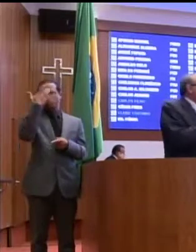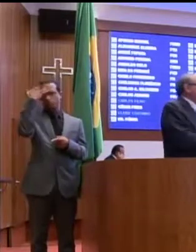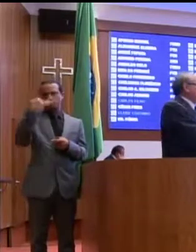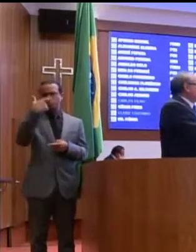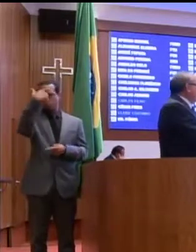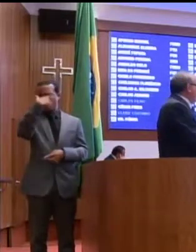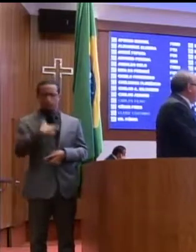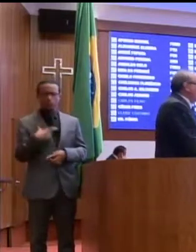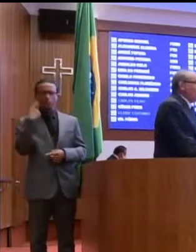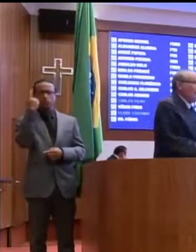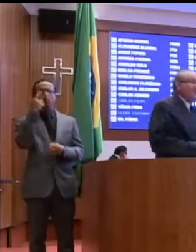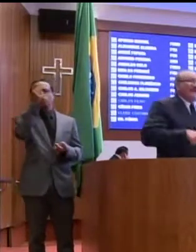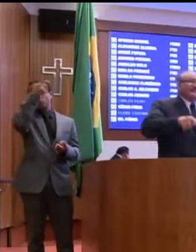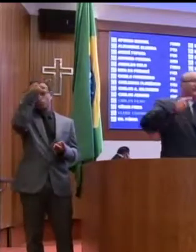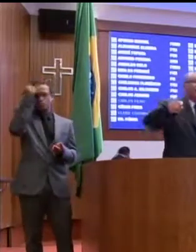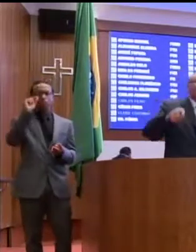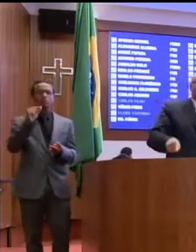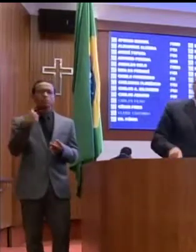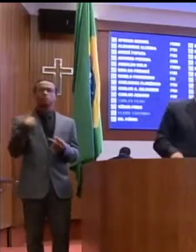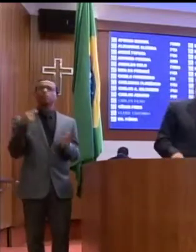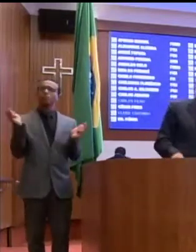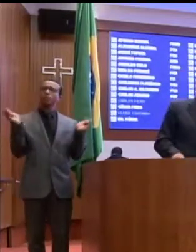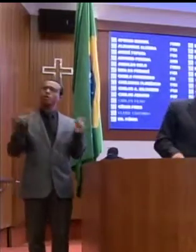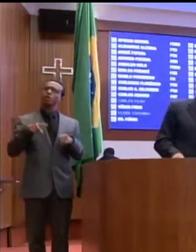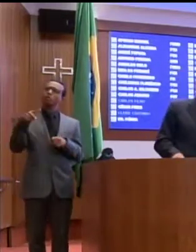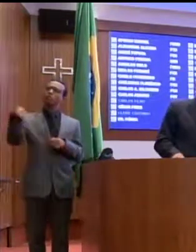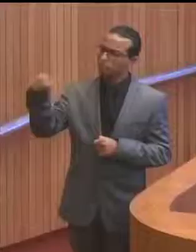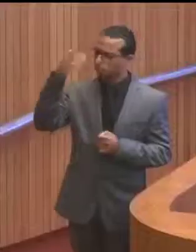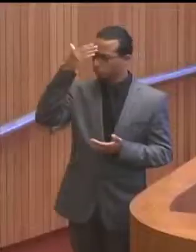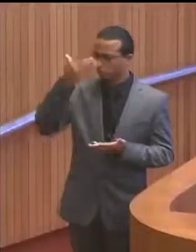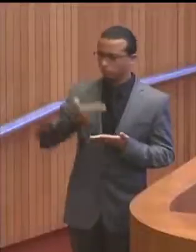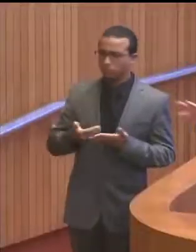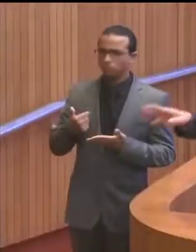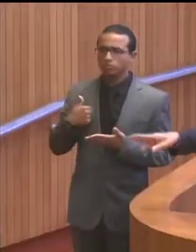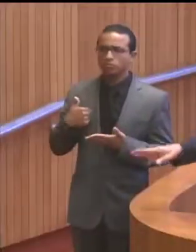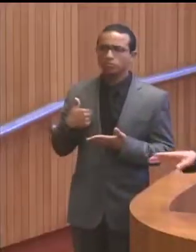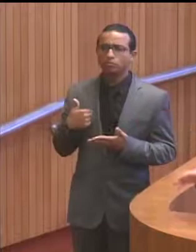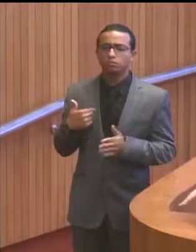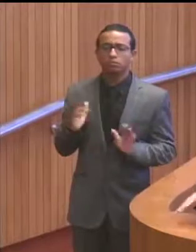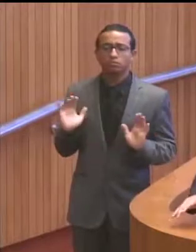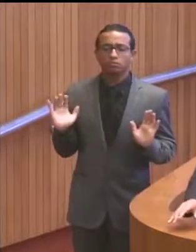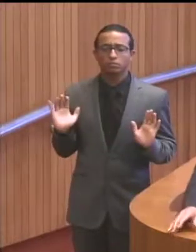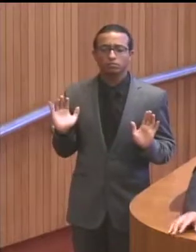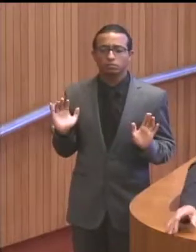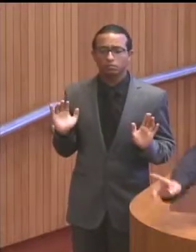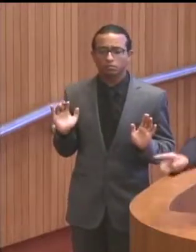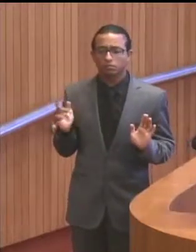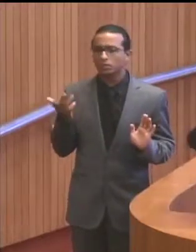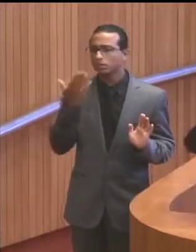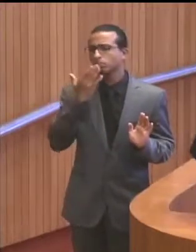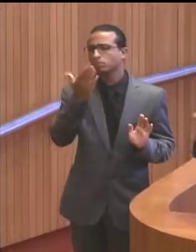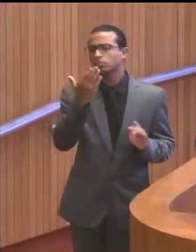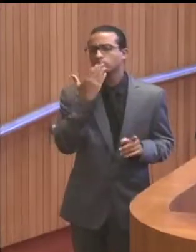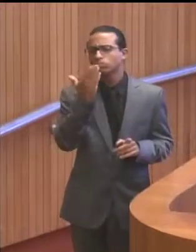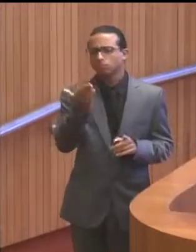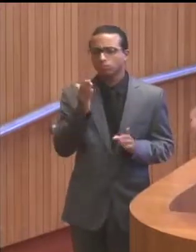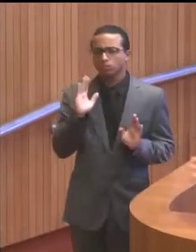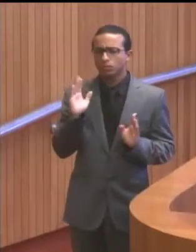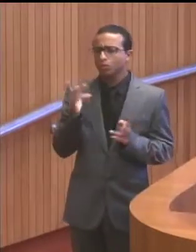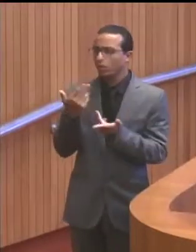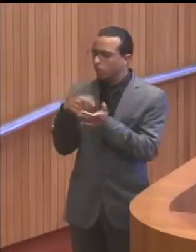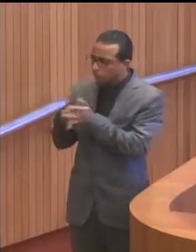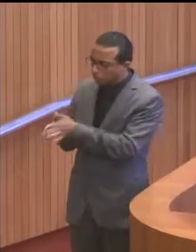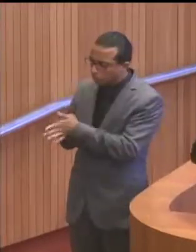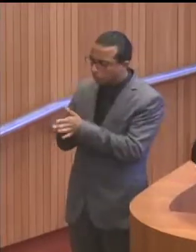como político, como deputado, como prefeito, merecedores da credibilidade. E pugnamos para que seja colocado, não é ser de todos os